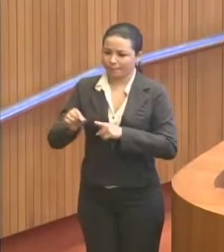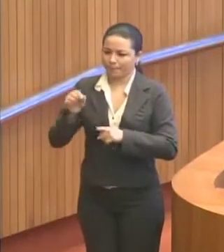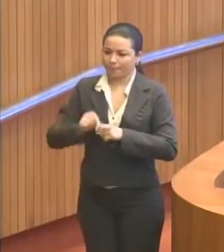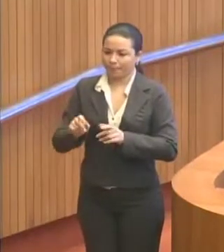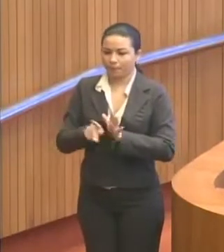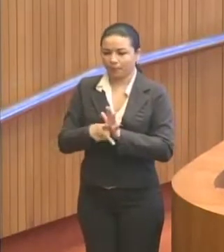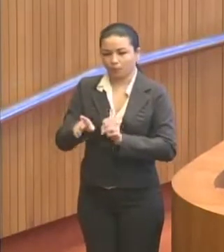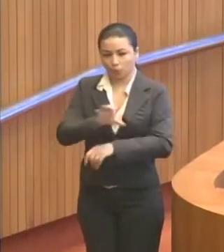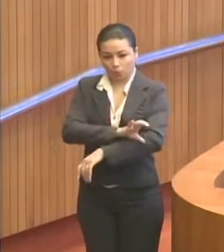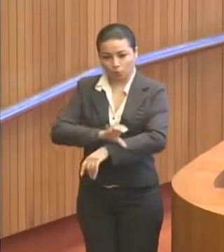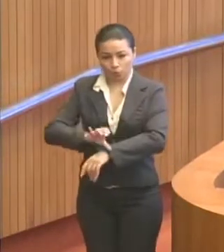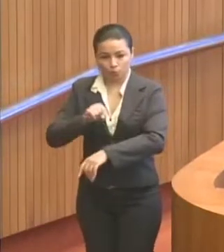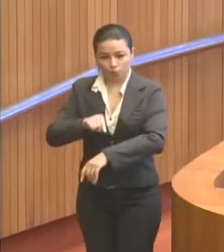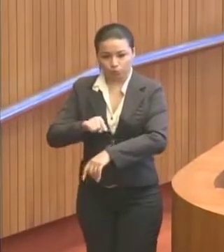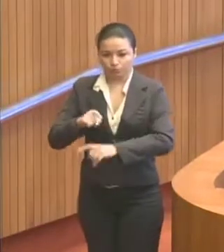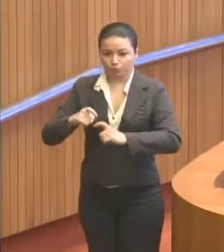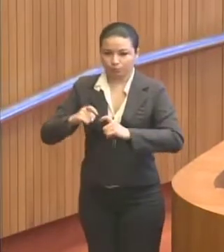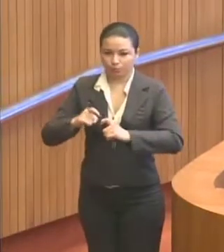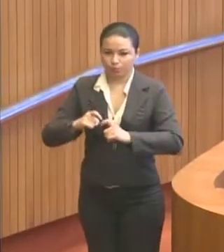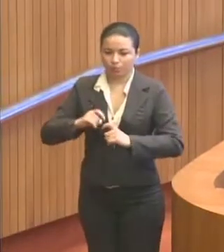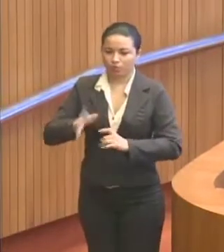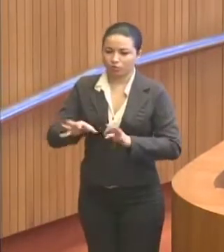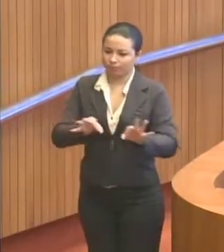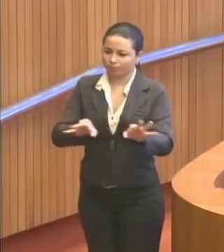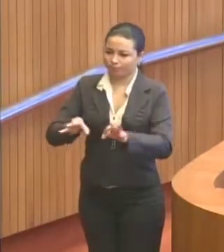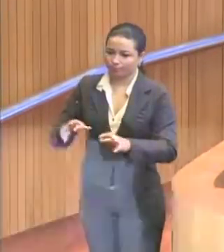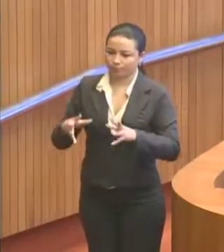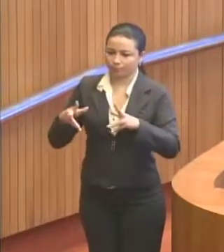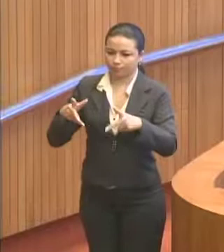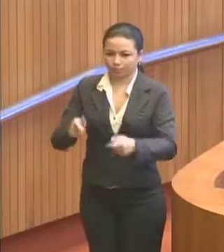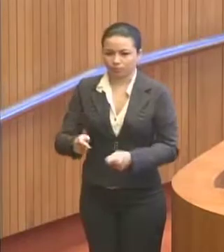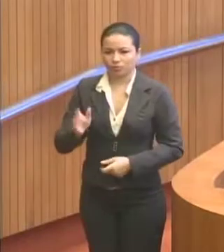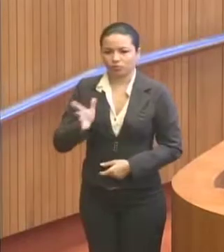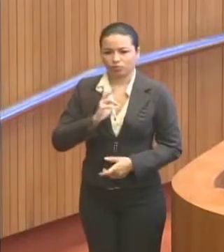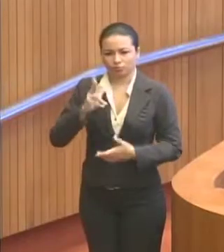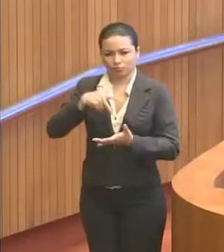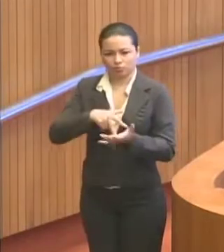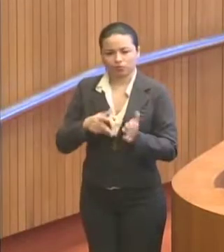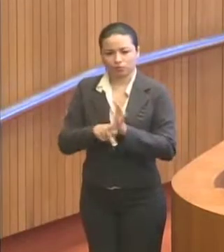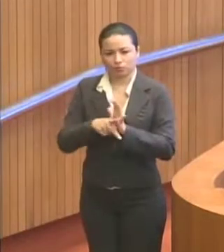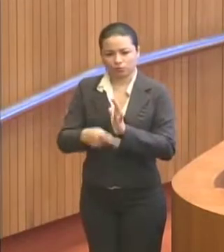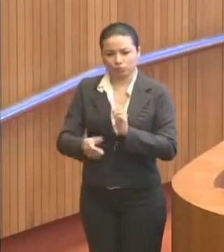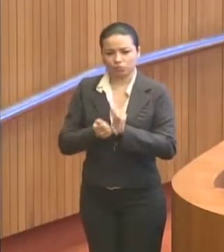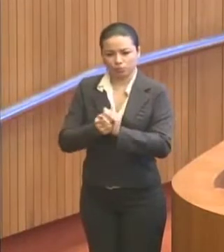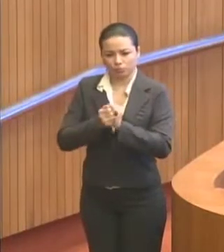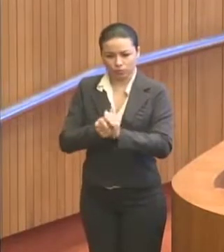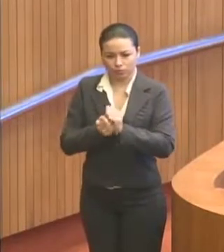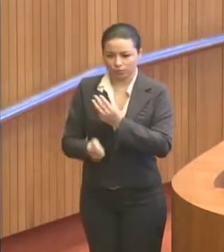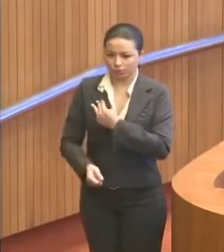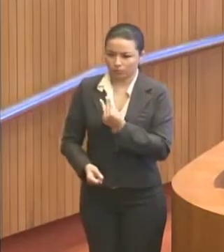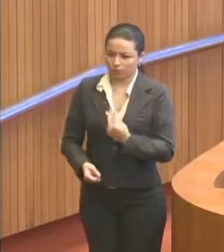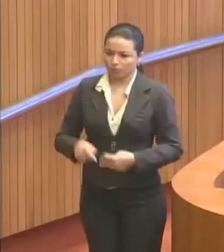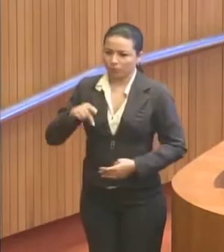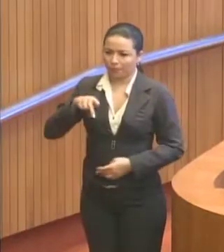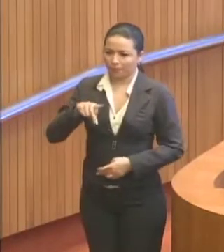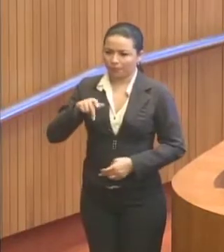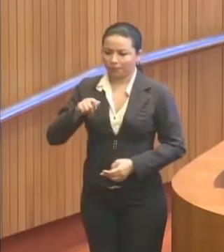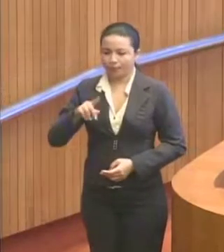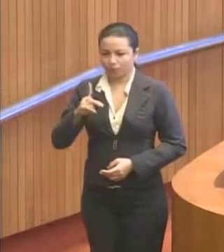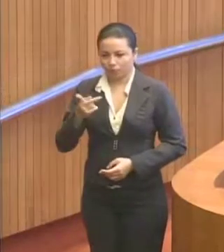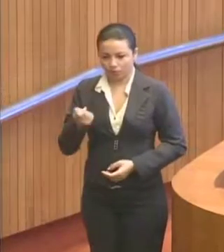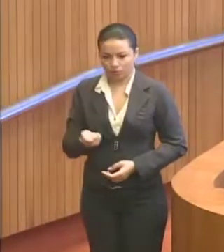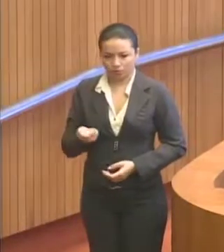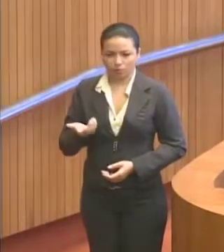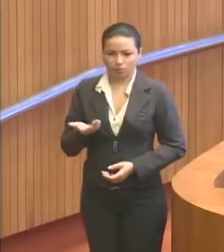Medicina. Ele abraçou a ideia, fez as articulações, estivemos com ele, junto com o ministro Padilha, ainda na época,